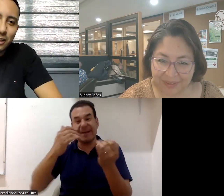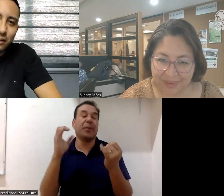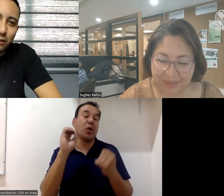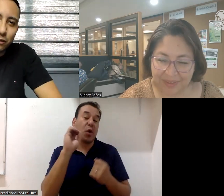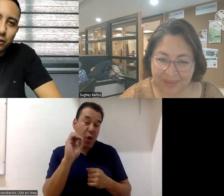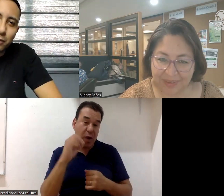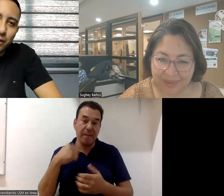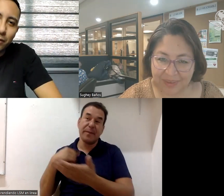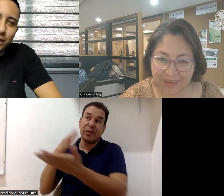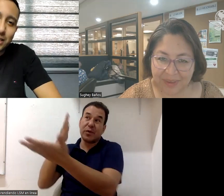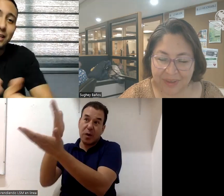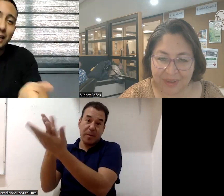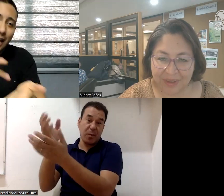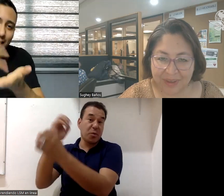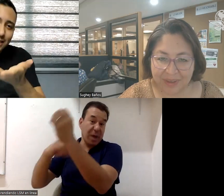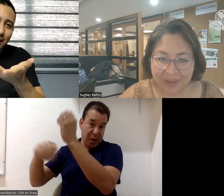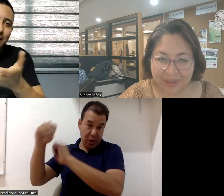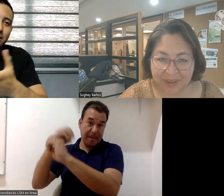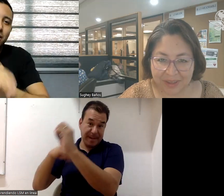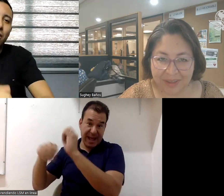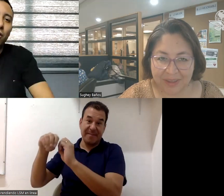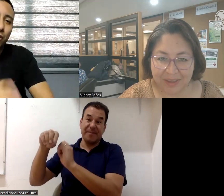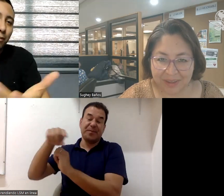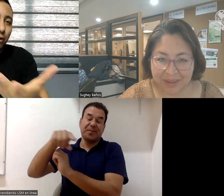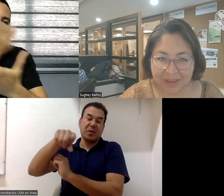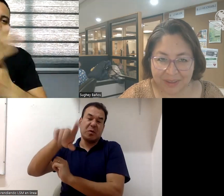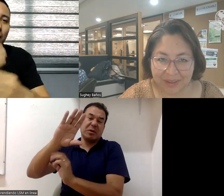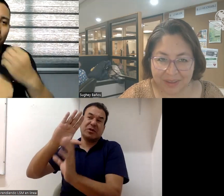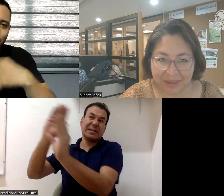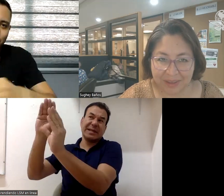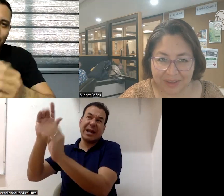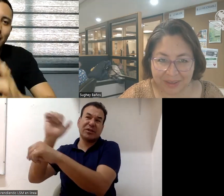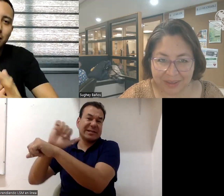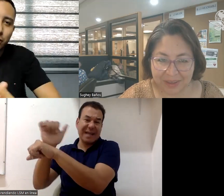nosotros por ejemplo la señal de gracias o de voy a ir a la obra al teatro